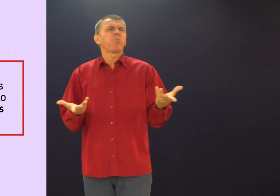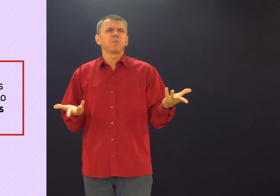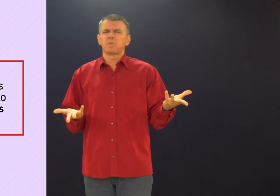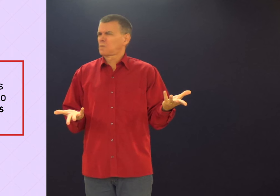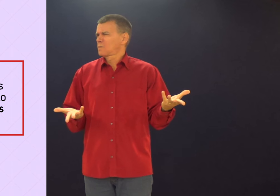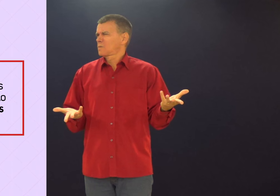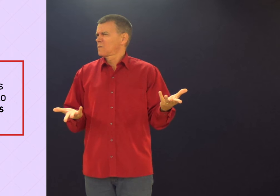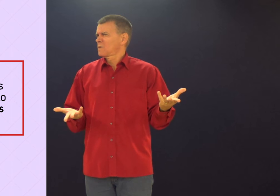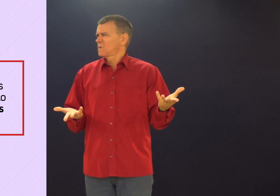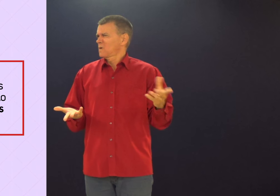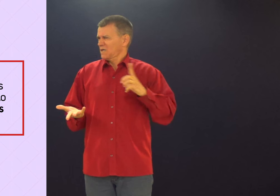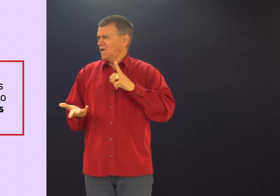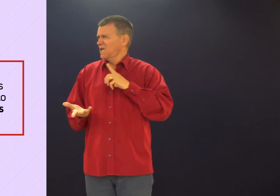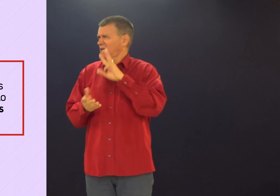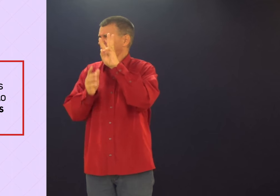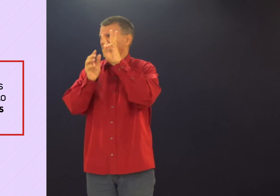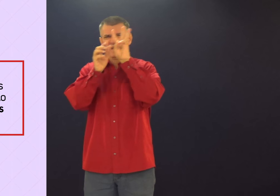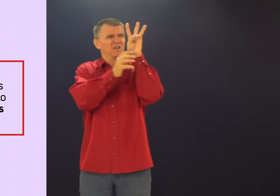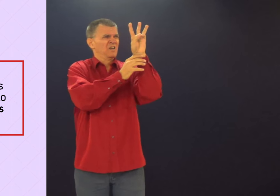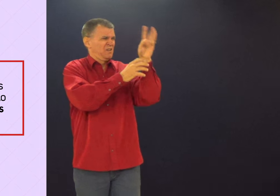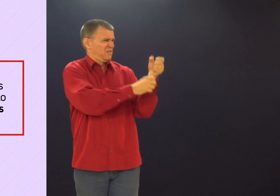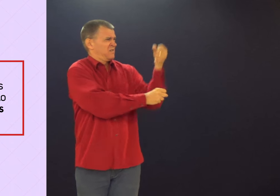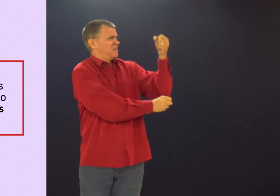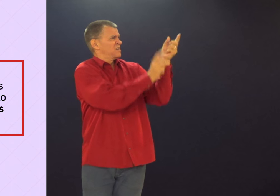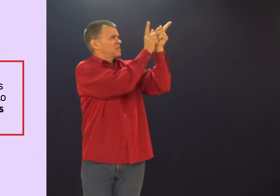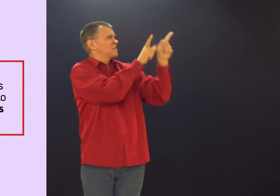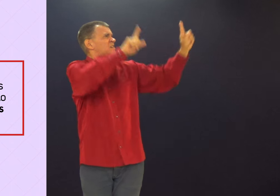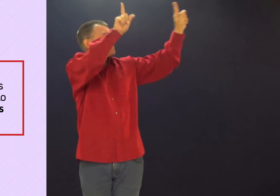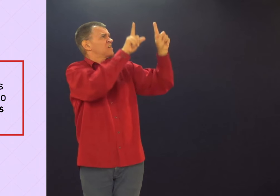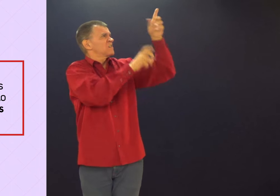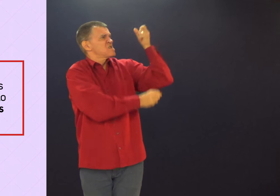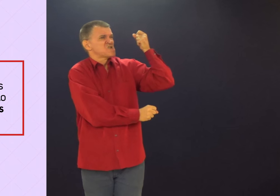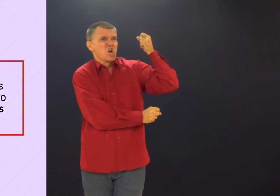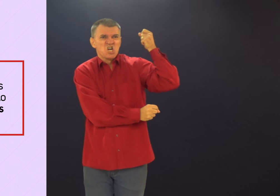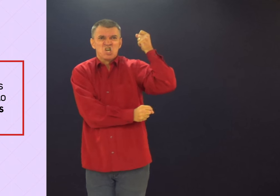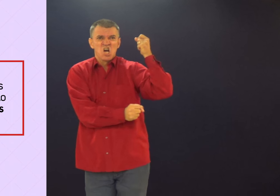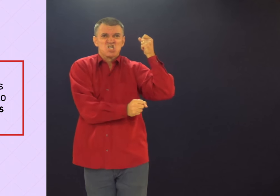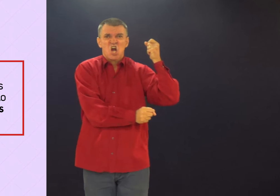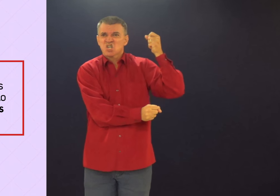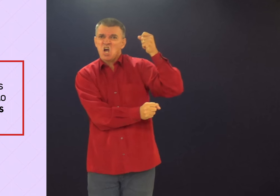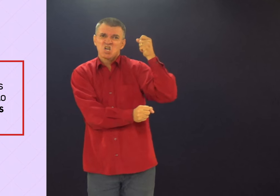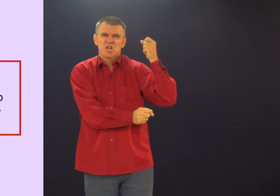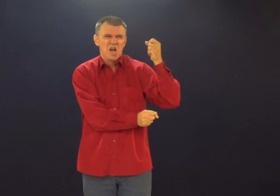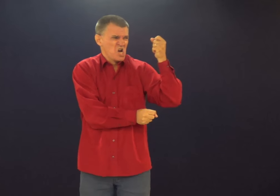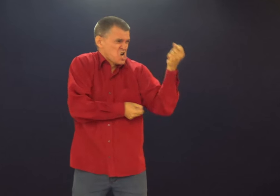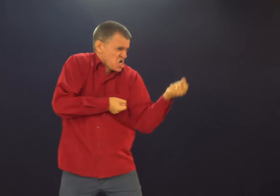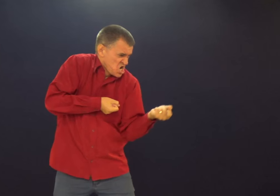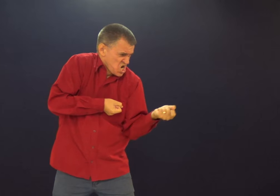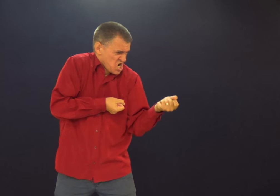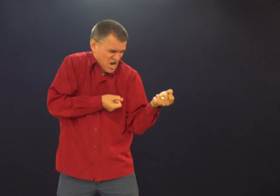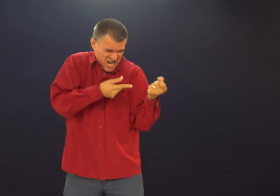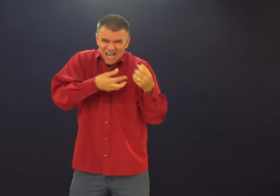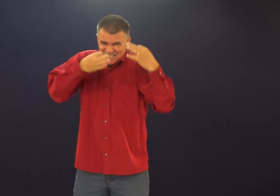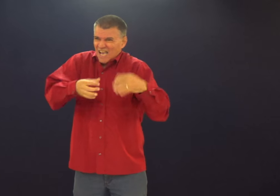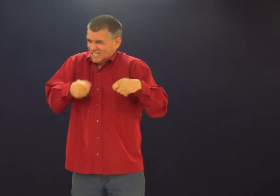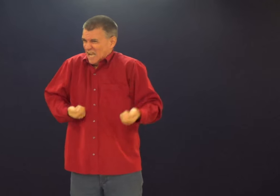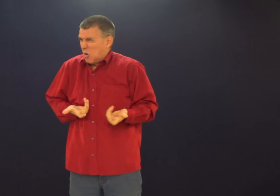Aquela coisa de três pontas, Aquela pedaça de ferro na mão. Você acha que é verdade aquilo? Está pronto para